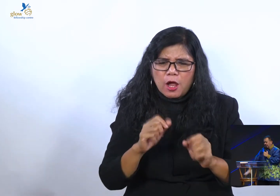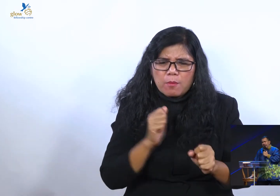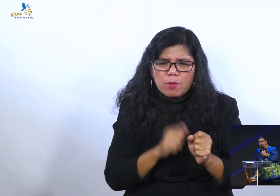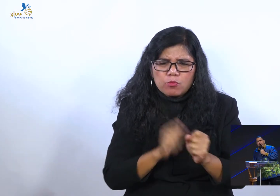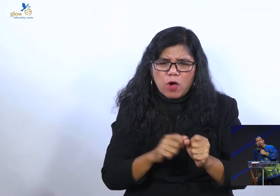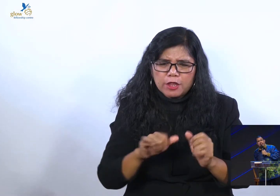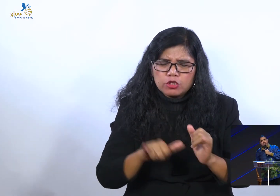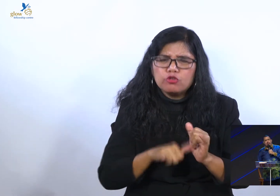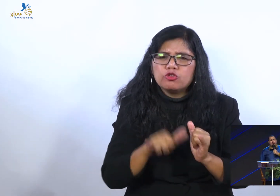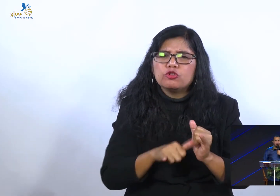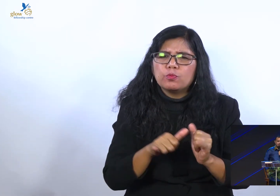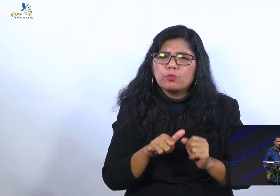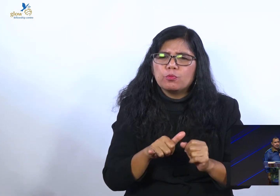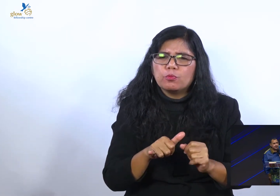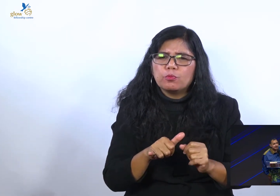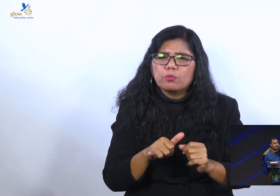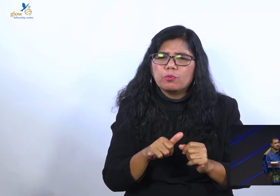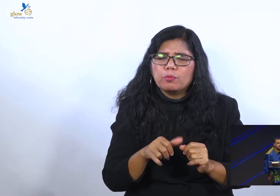hamba Tuhan lain.